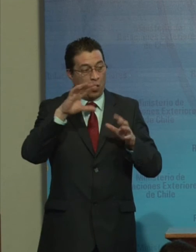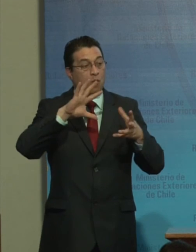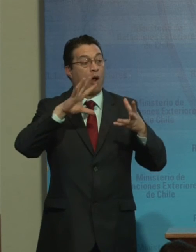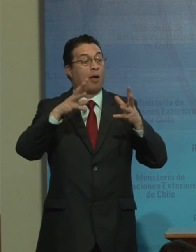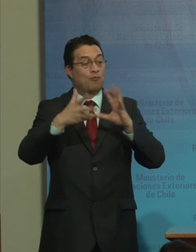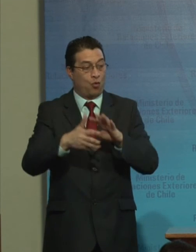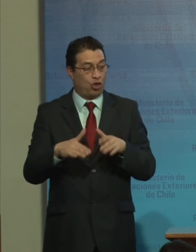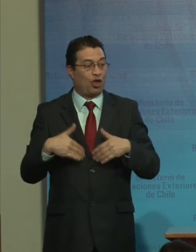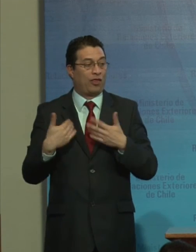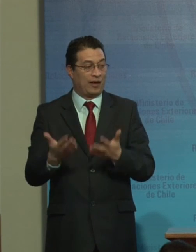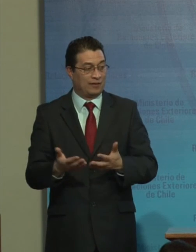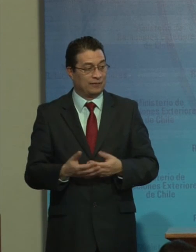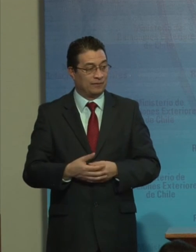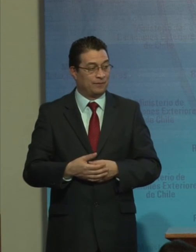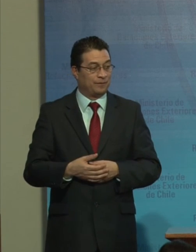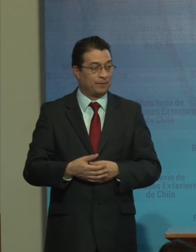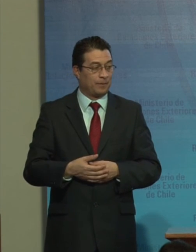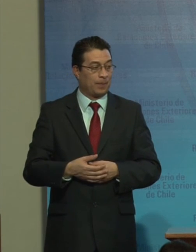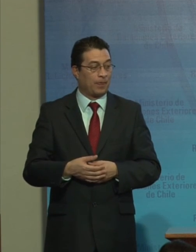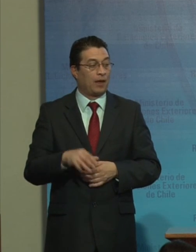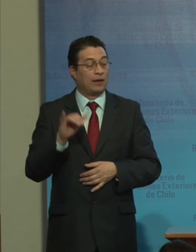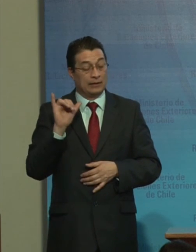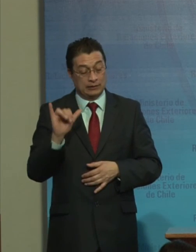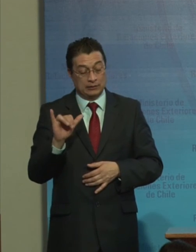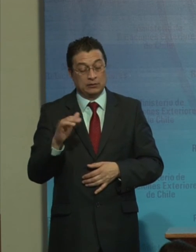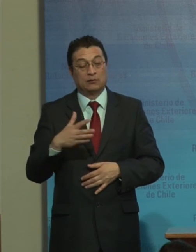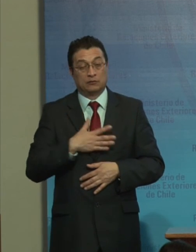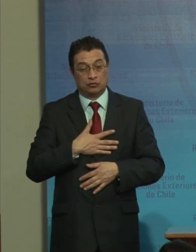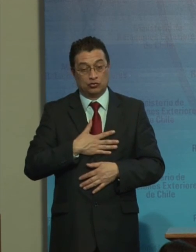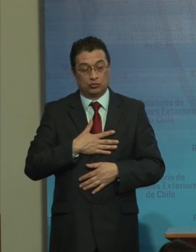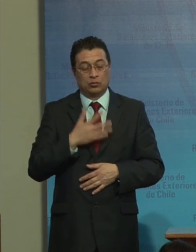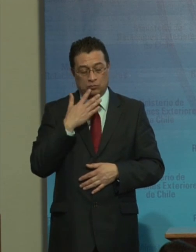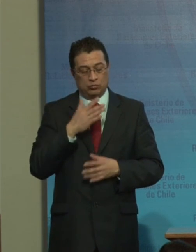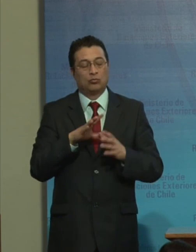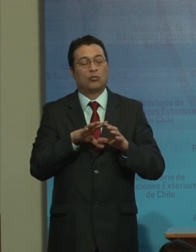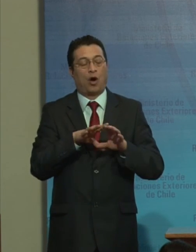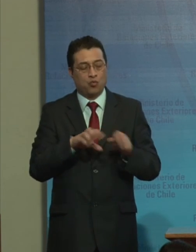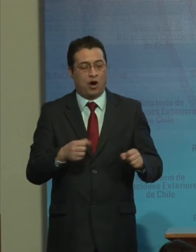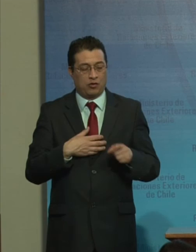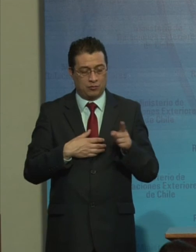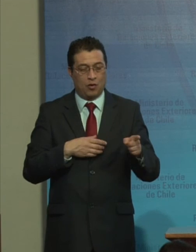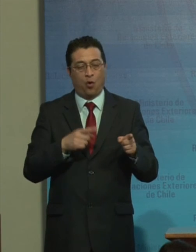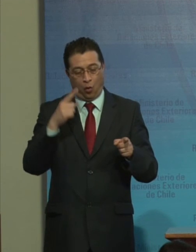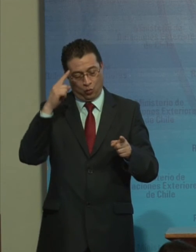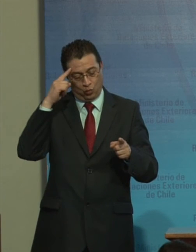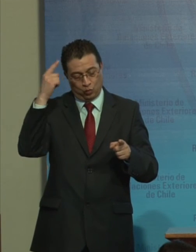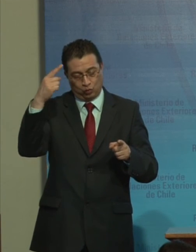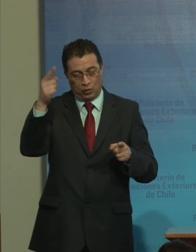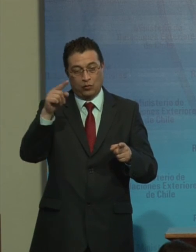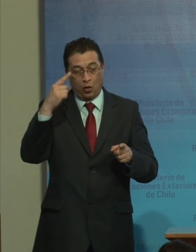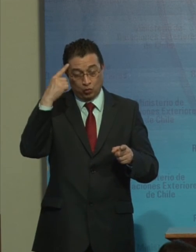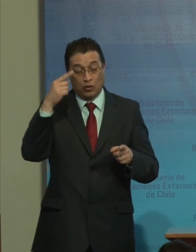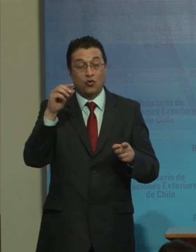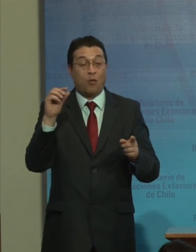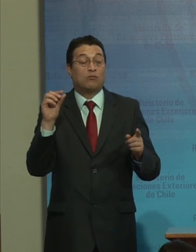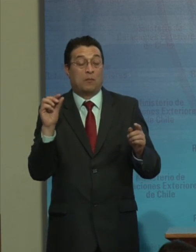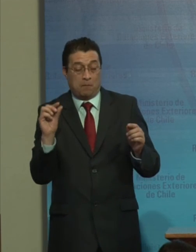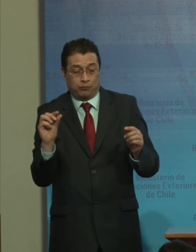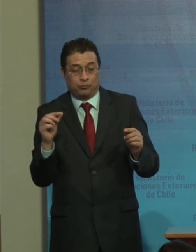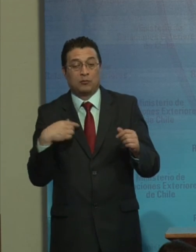el mundo Y Yo suscribo Ese gran sueño Aquí hay un sueño Pequeño